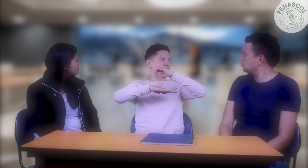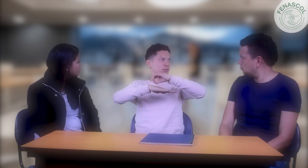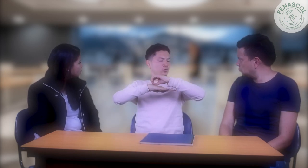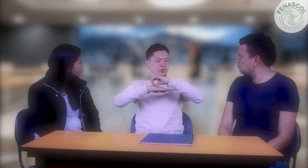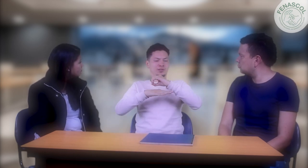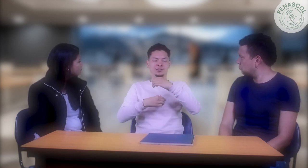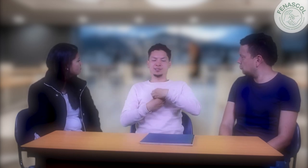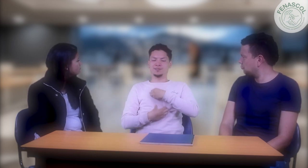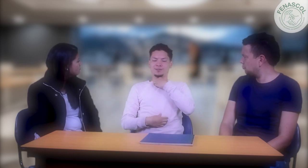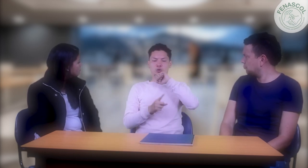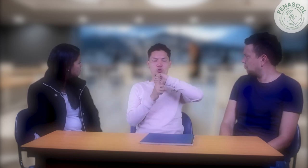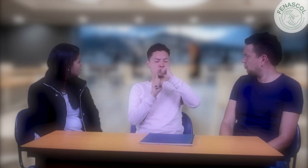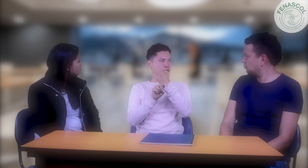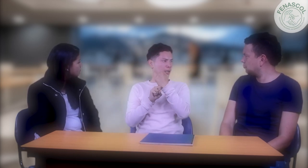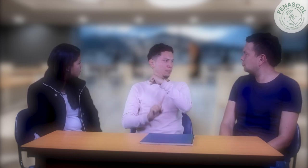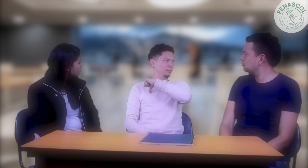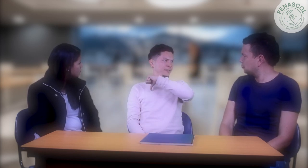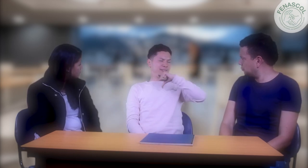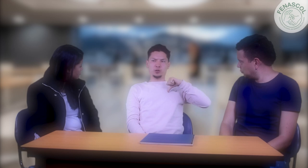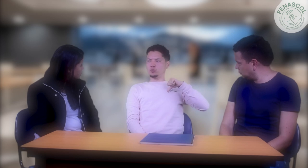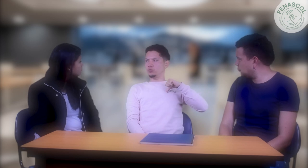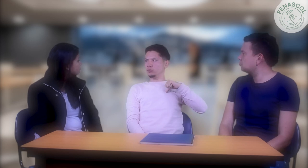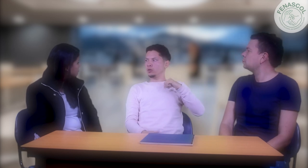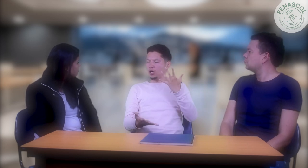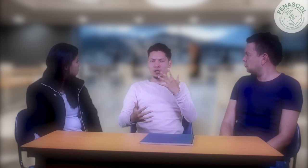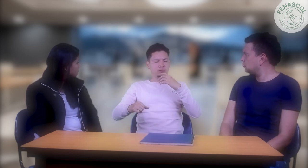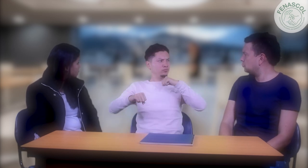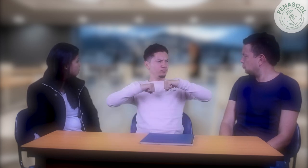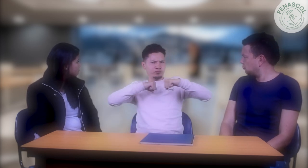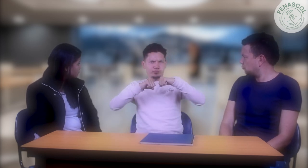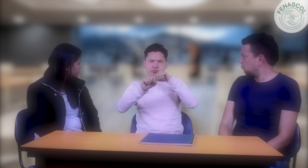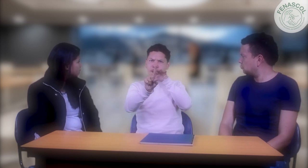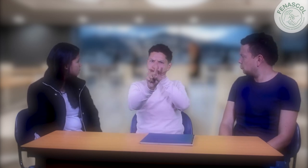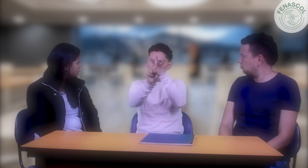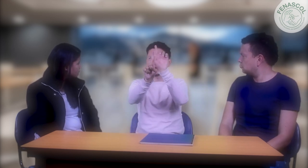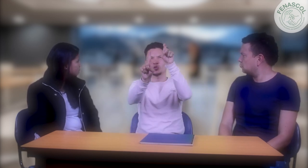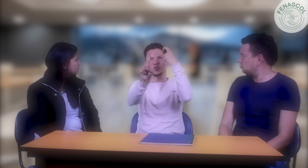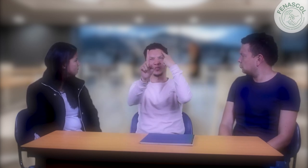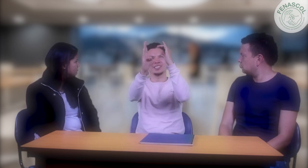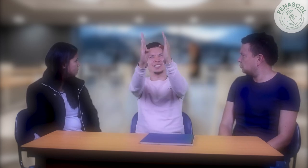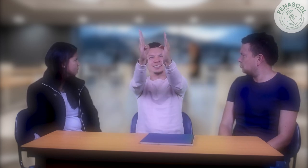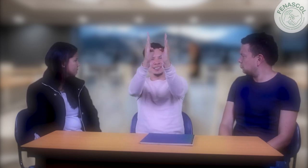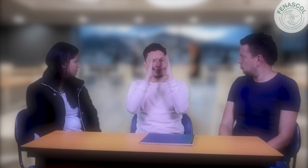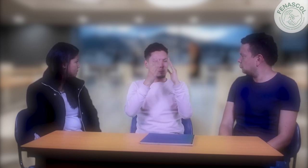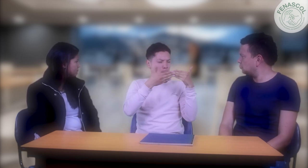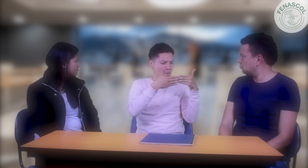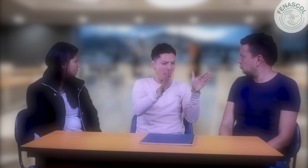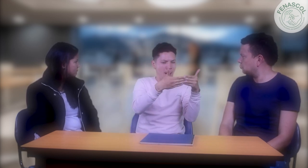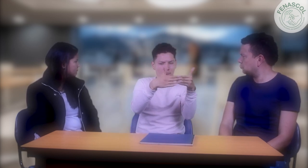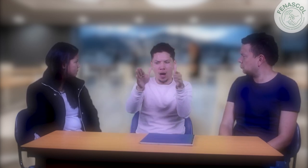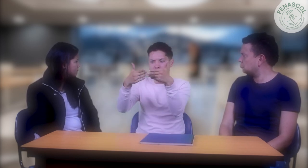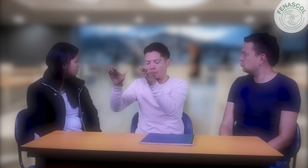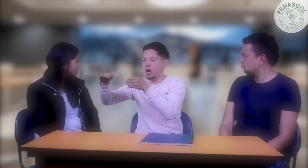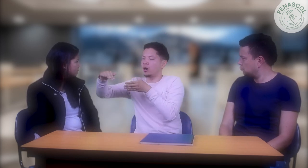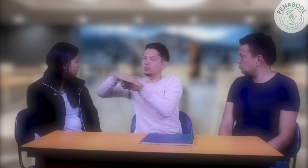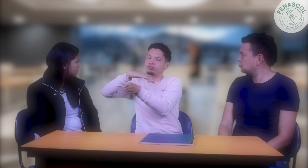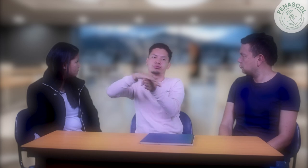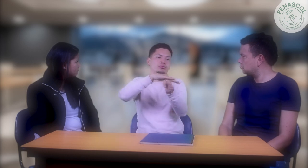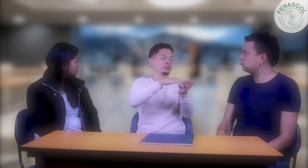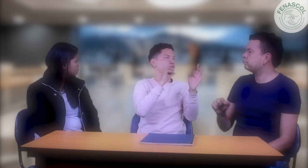acciones conjuntas a través de esta organización, incidir ante el Estado para lograr abrir más espacios y que se nos garantice